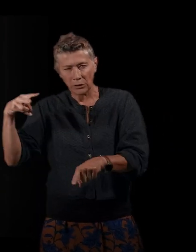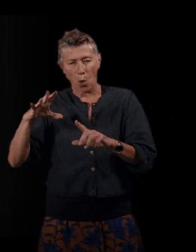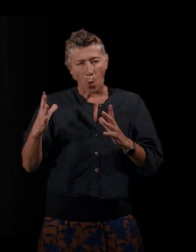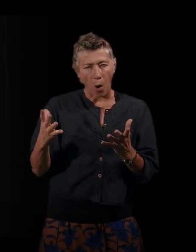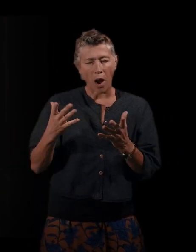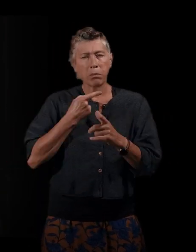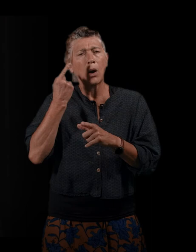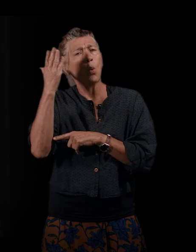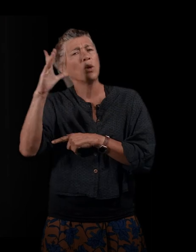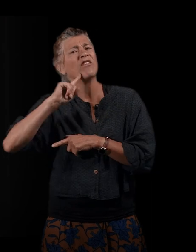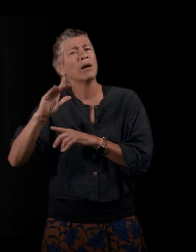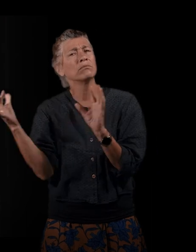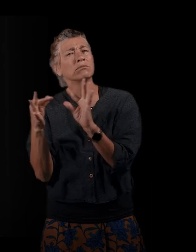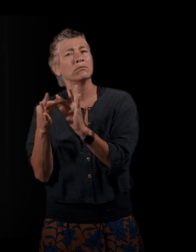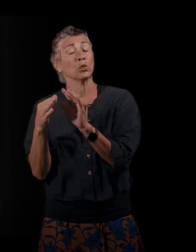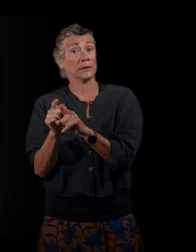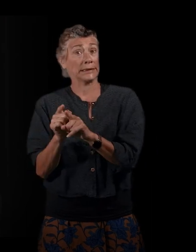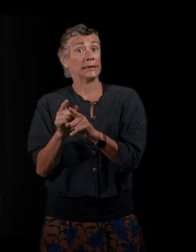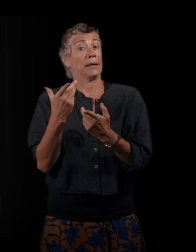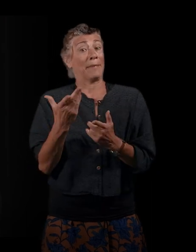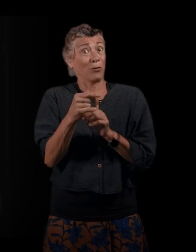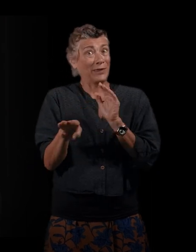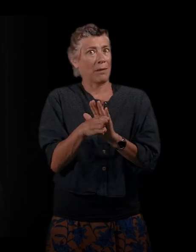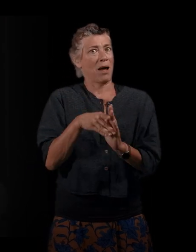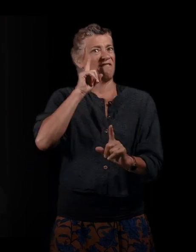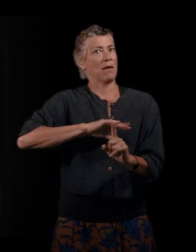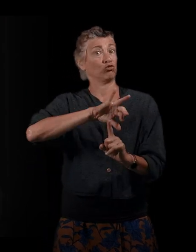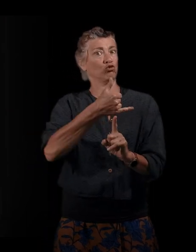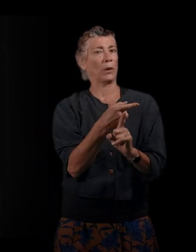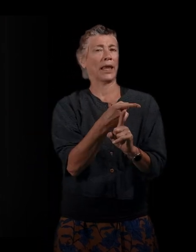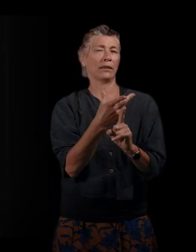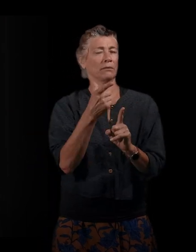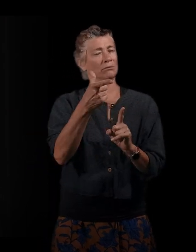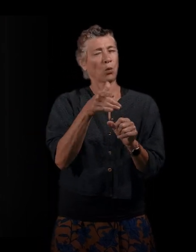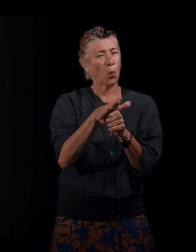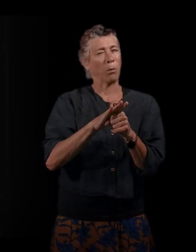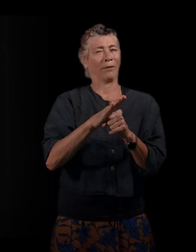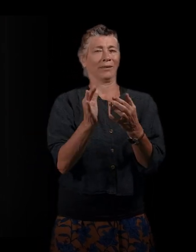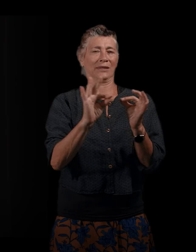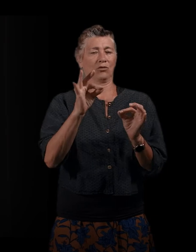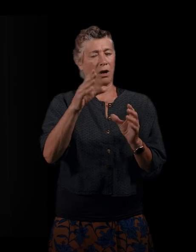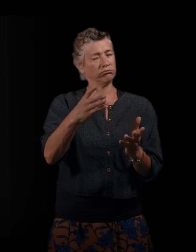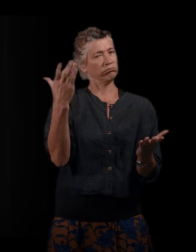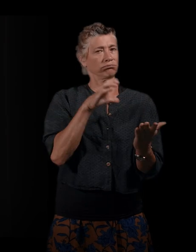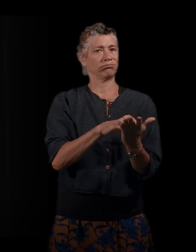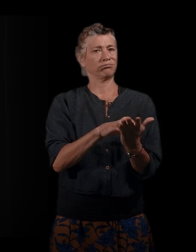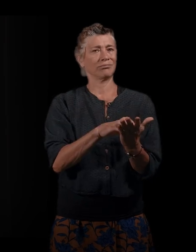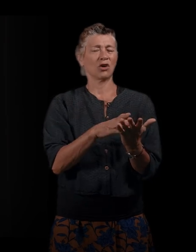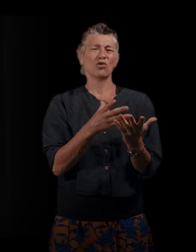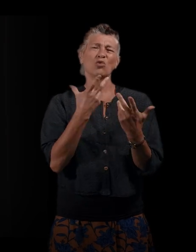parler d'autres femmes aussi. Mais au moins, en partant d'elles, j'avais l'impression de ne pas, comment dire, de ne pas trop simplifier le propos et